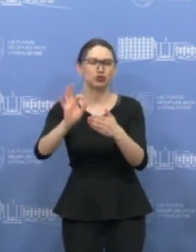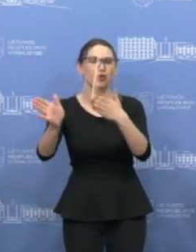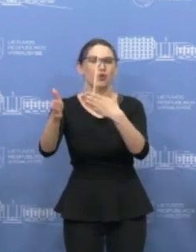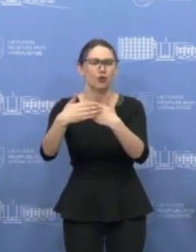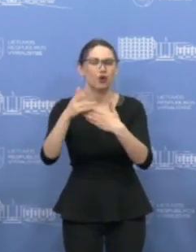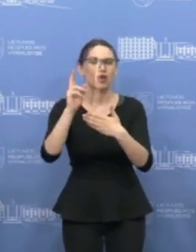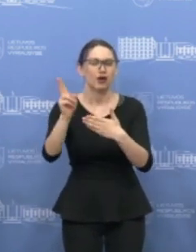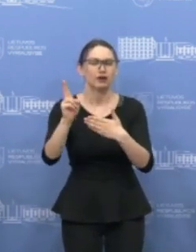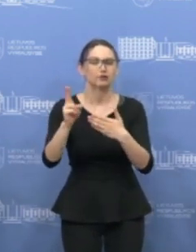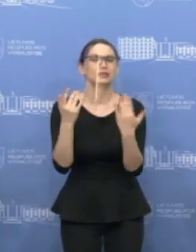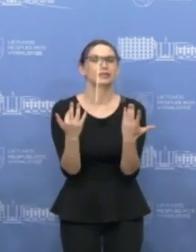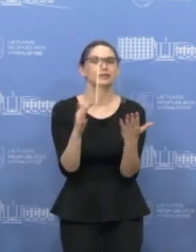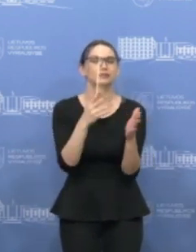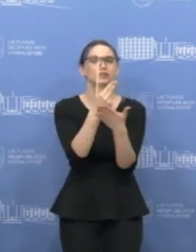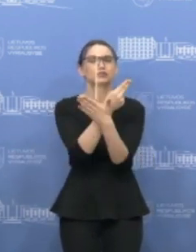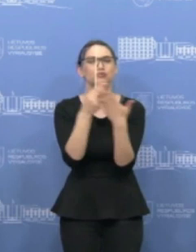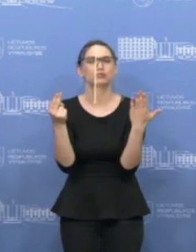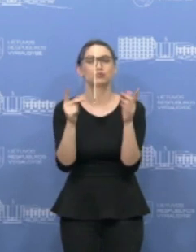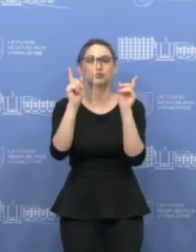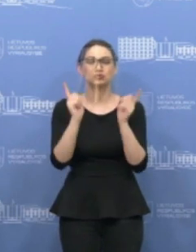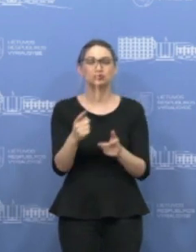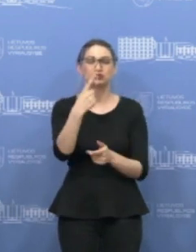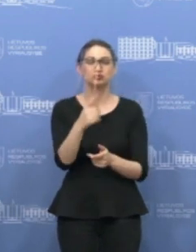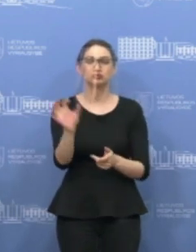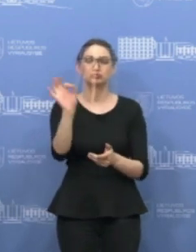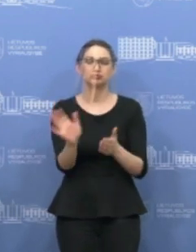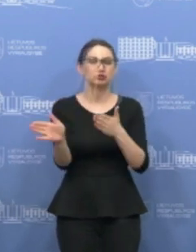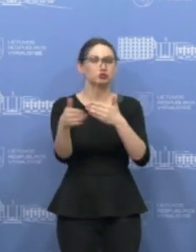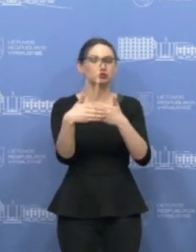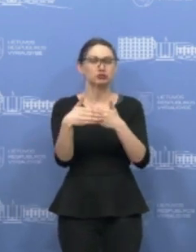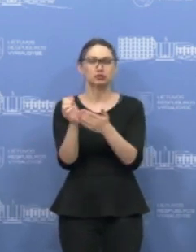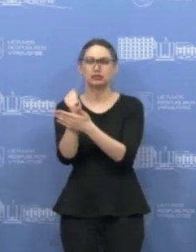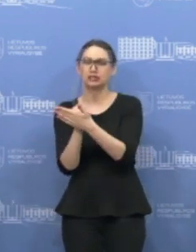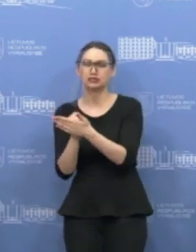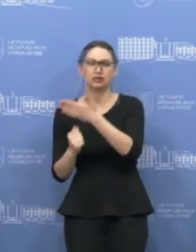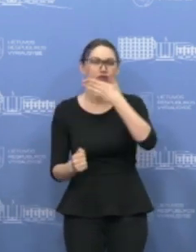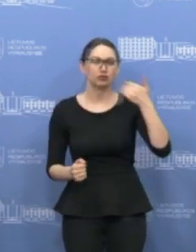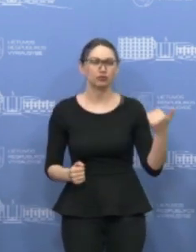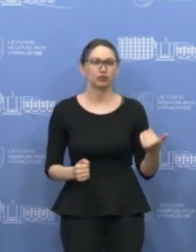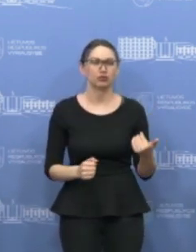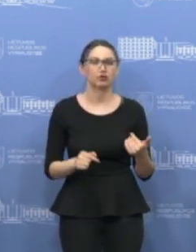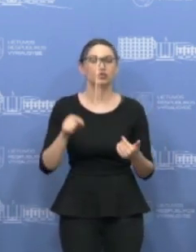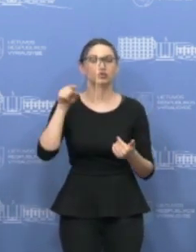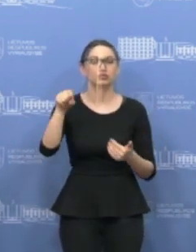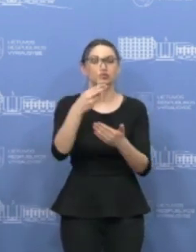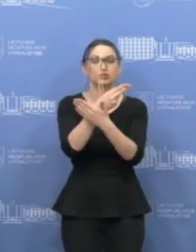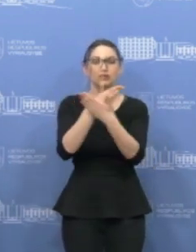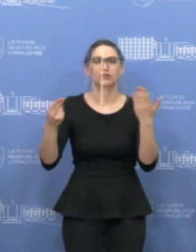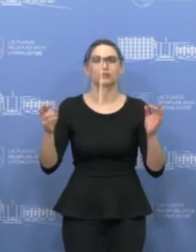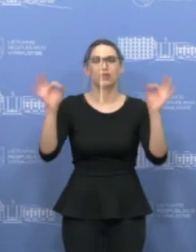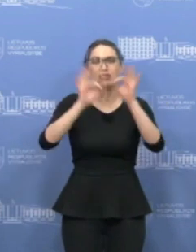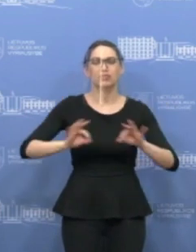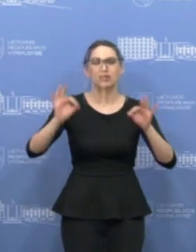skaičius, kiek tokių įmonių gali būti, kurios ir apyvartas prarado, ir rezervų neturi ženklių, ir būtent toms įmonėms, kurios dabar jokių